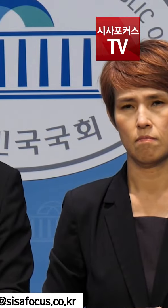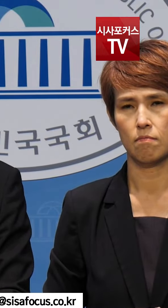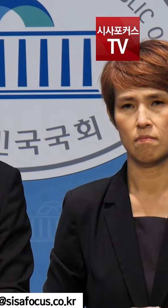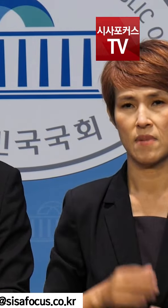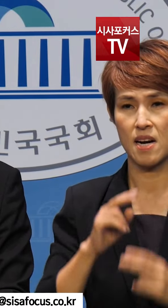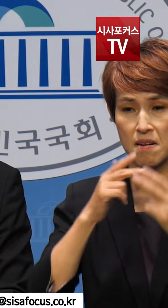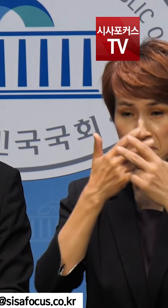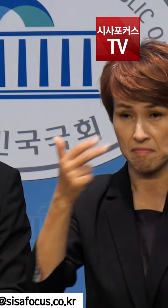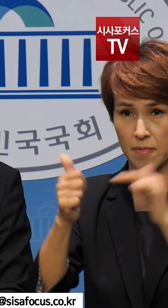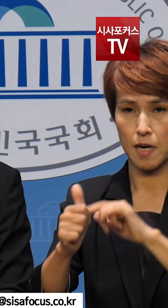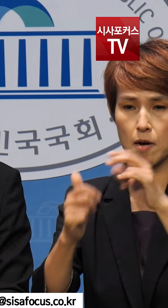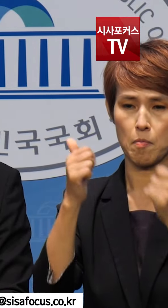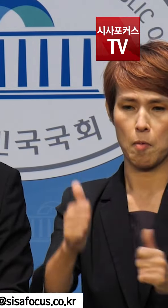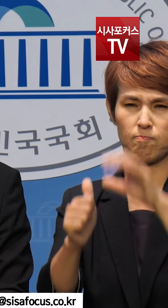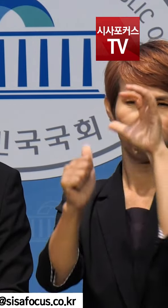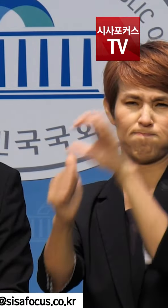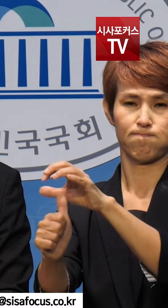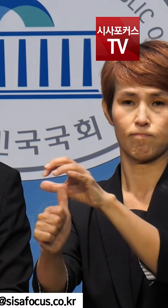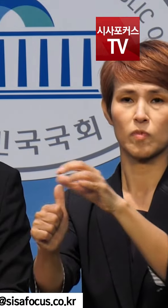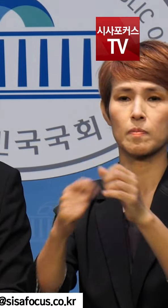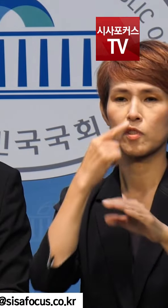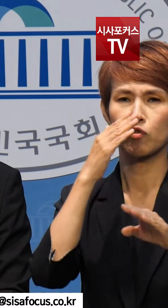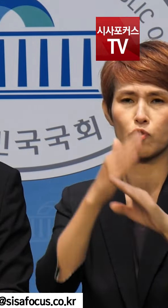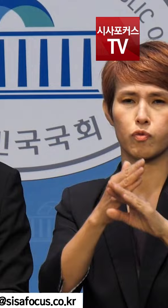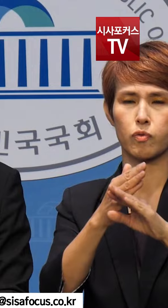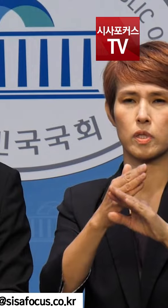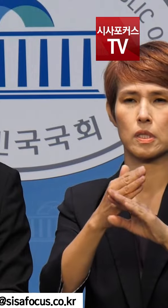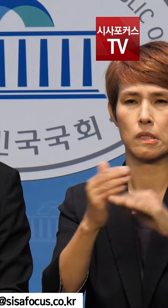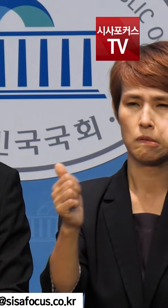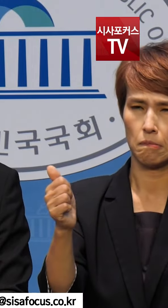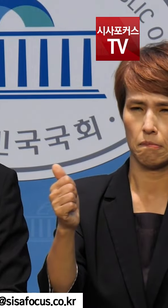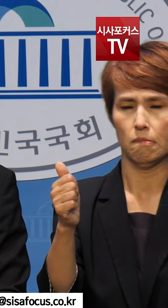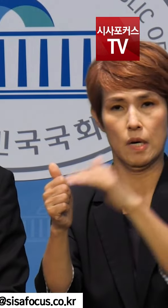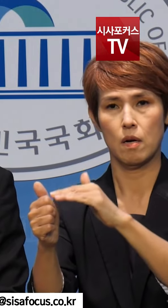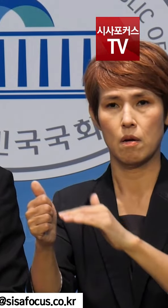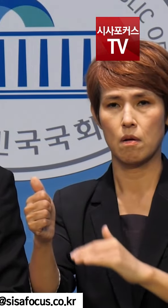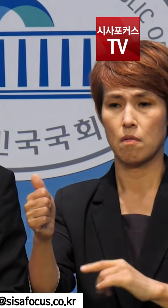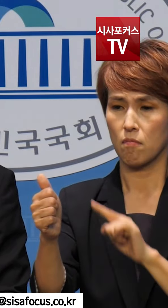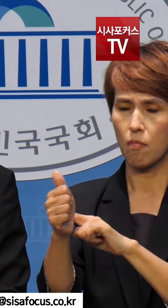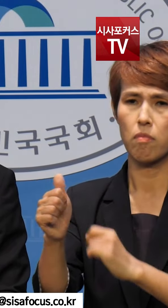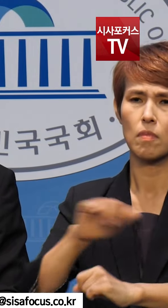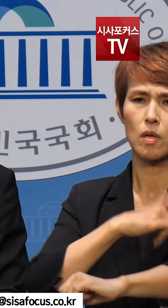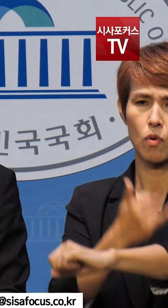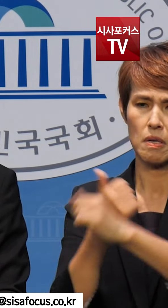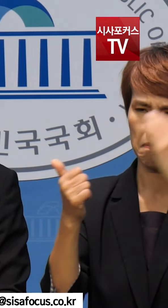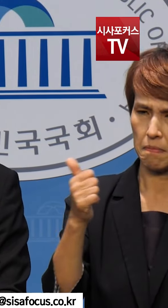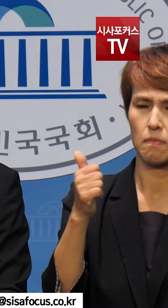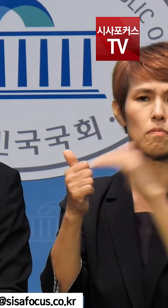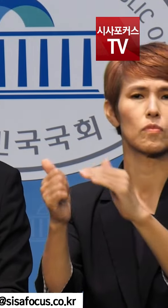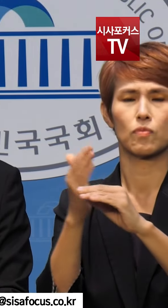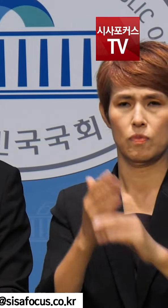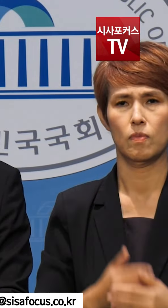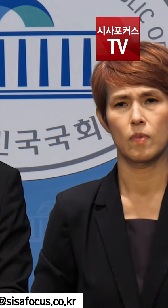통해 민주주의의 근간을 뿌리채 흔들고 피고인의 인권을 무참히 짓밟고 있습니다.